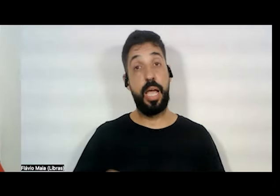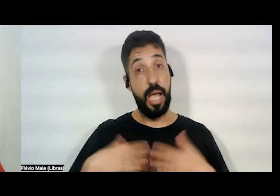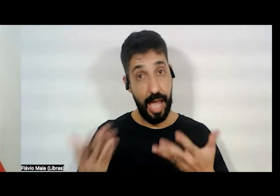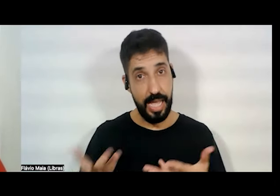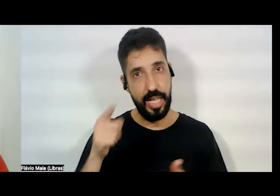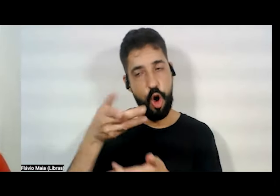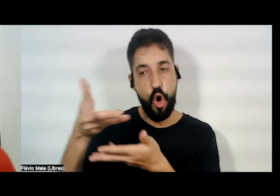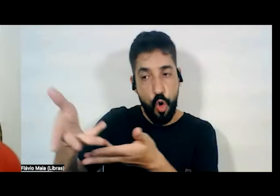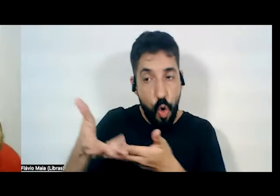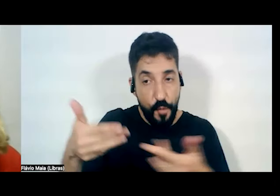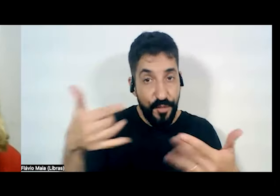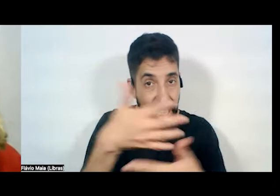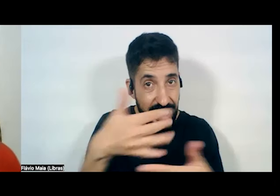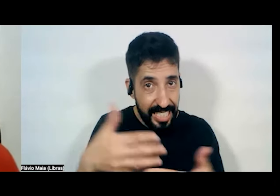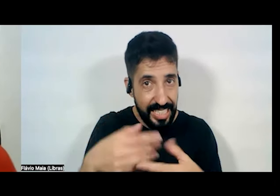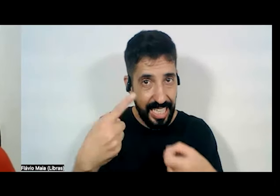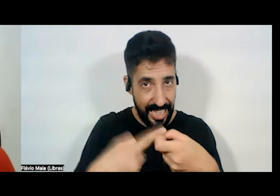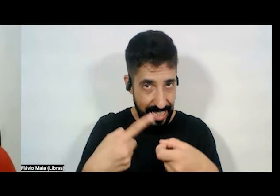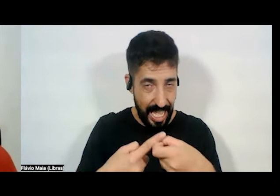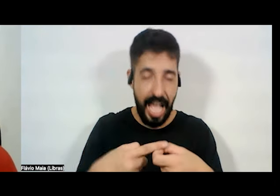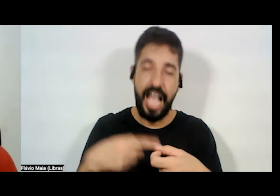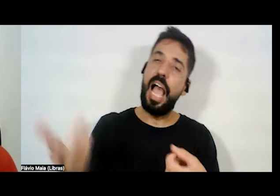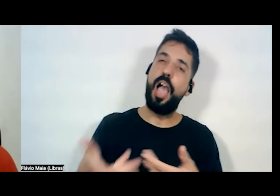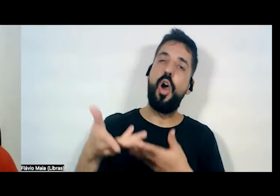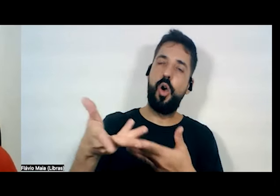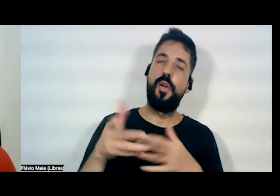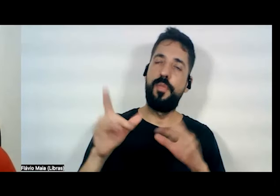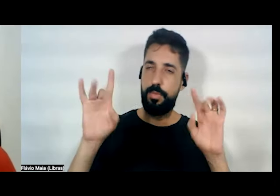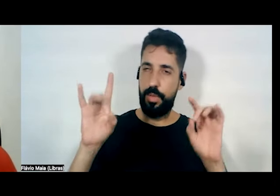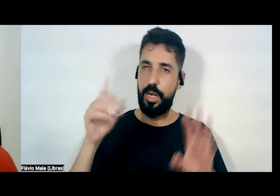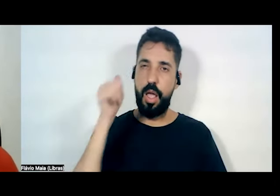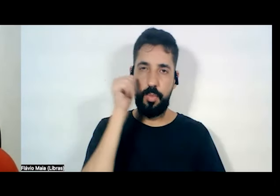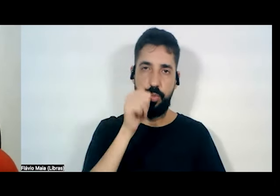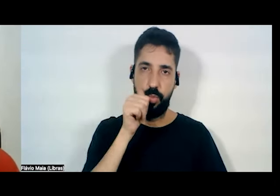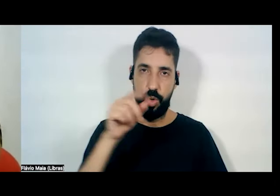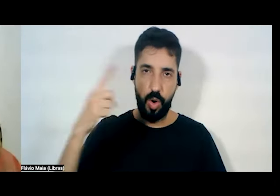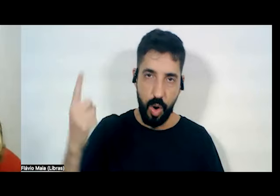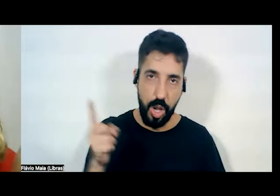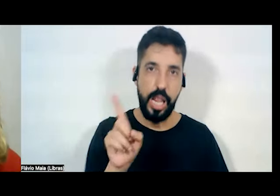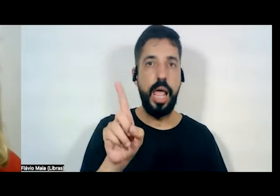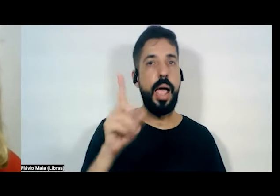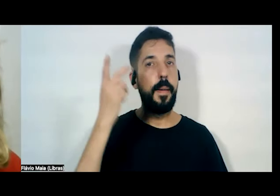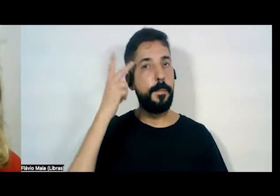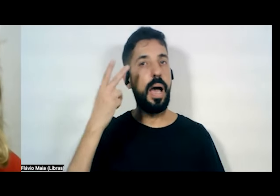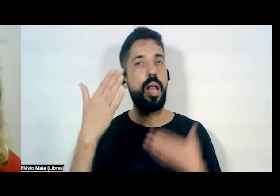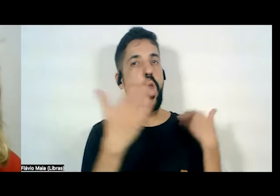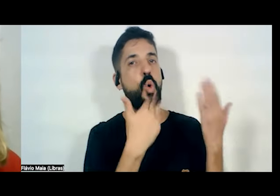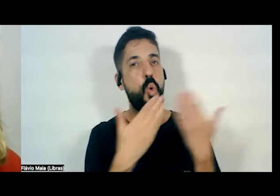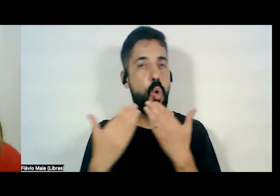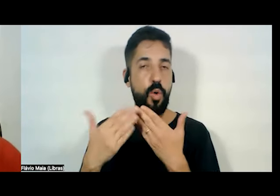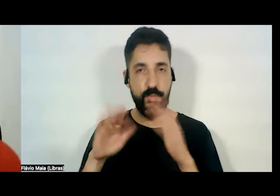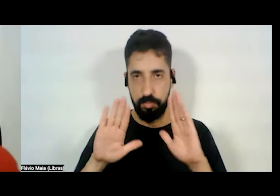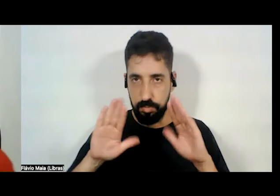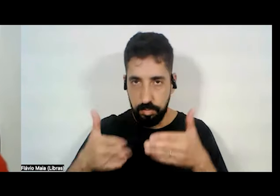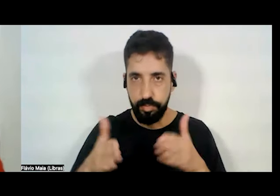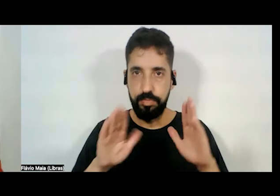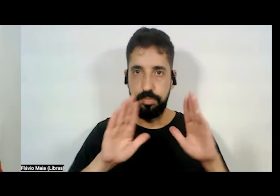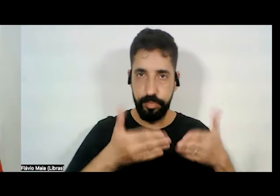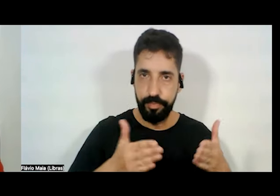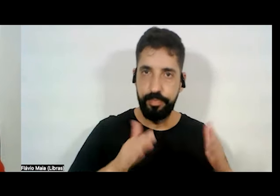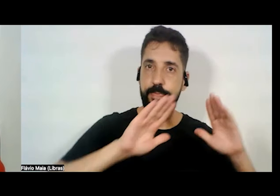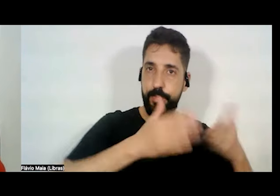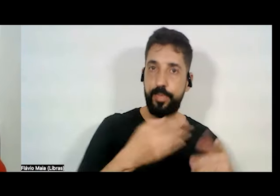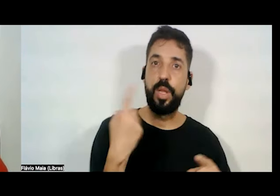programa, vamos convidar de um modo especial as mulheres para diálogos específicos. porque mulher